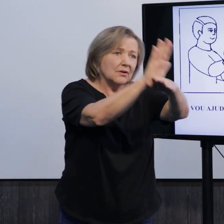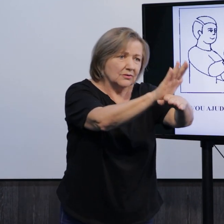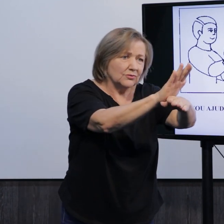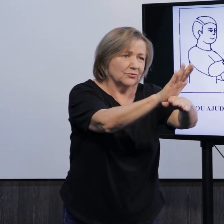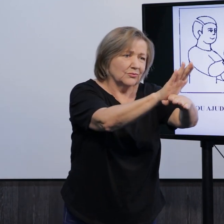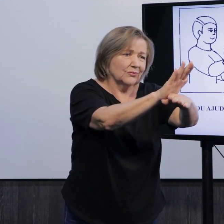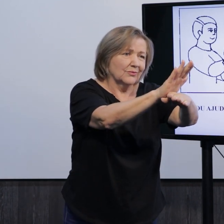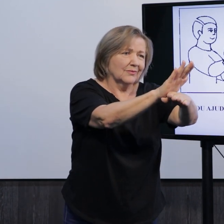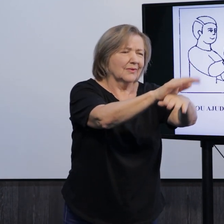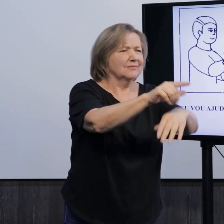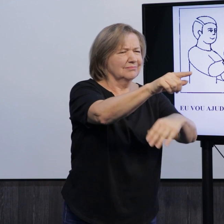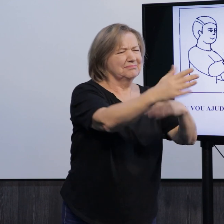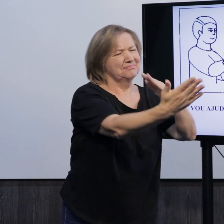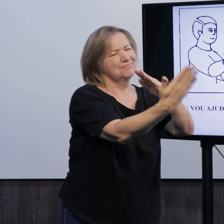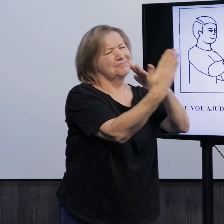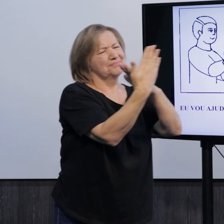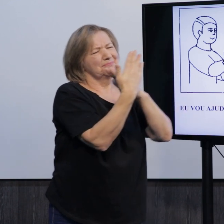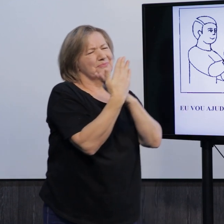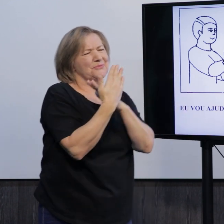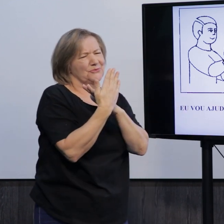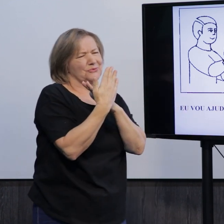Eu te ajudo, você me ajuda.